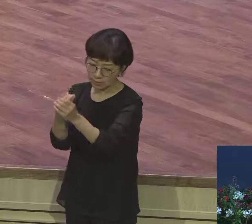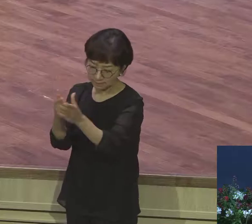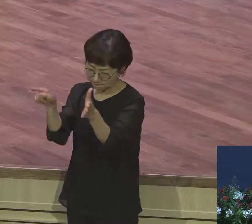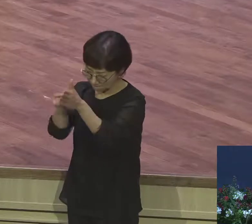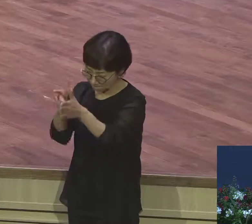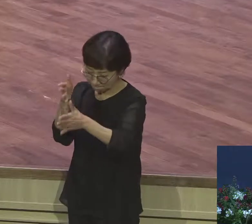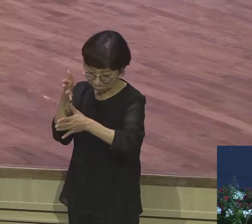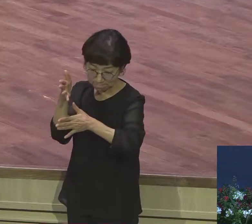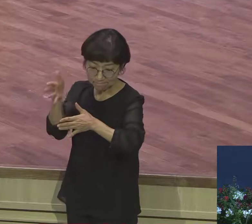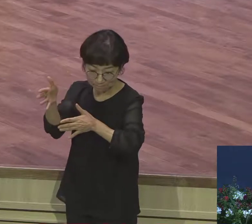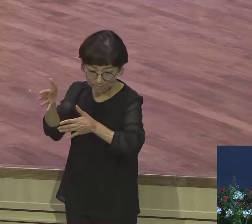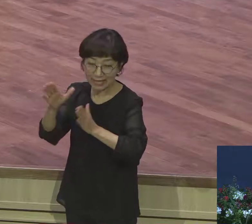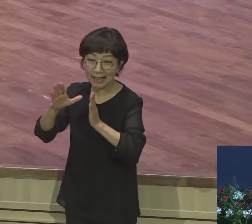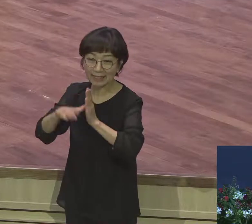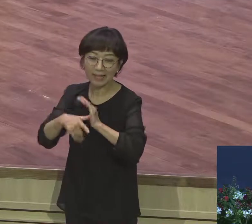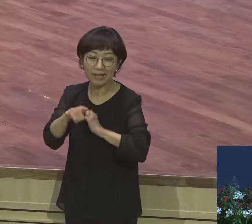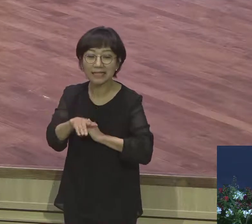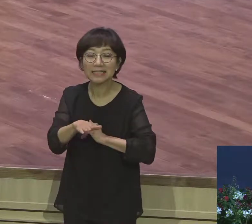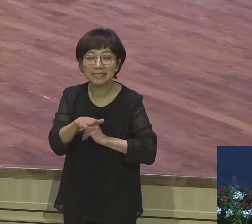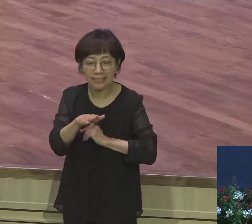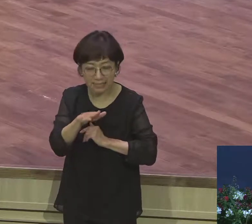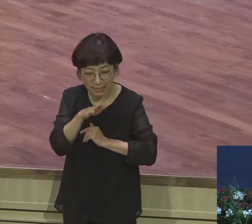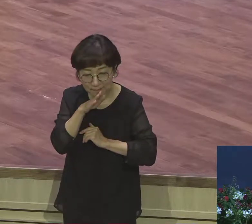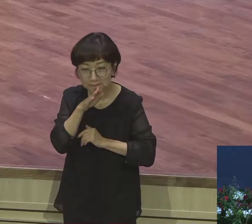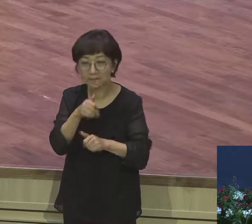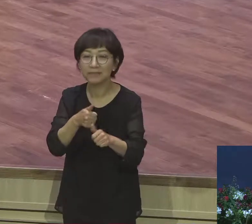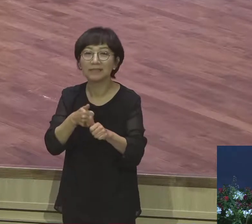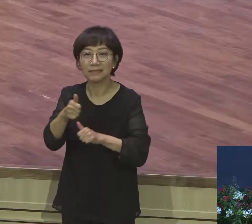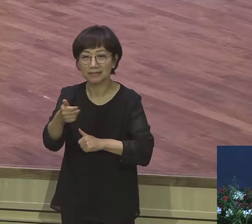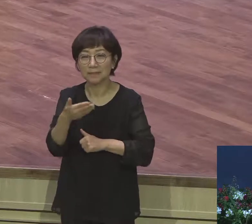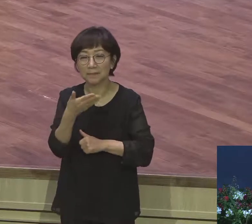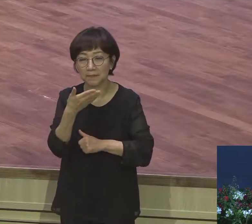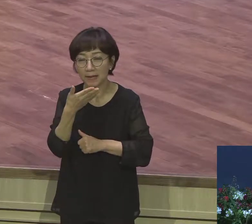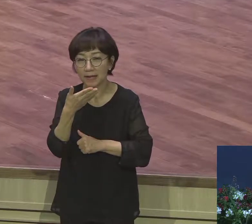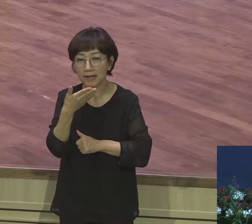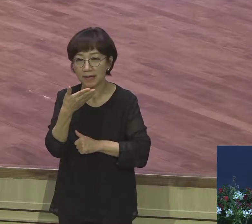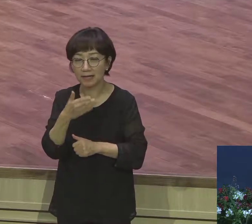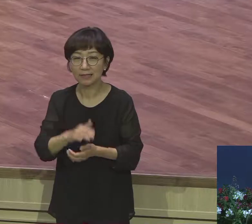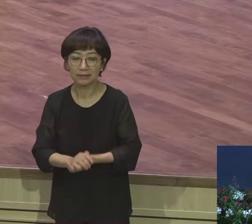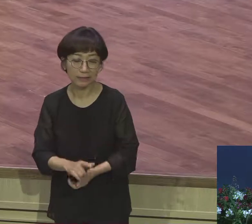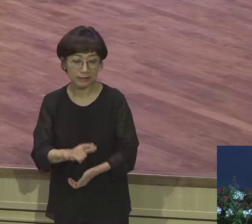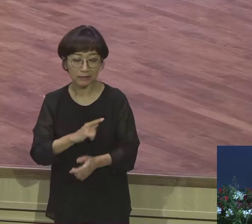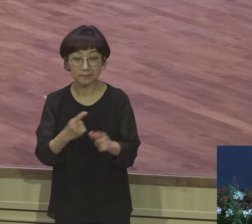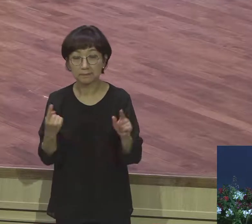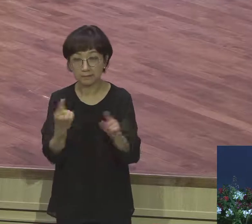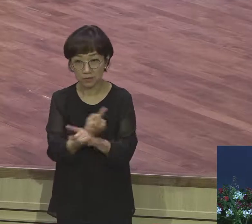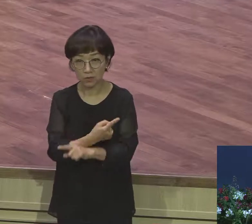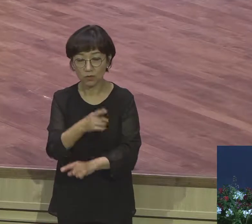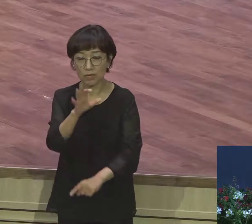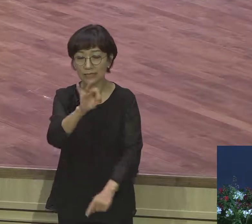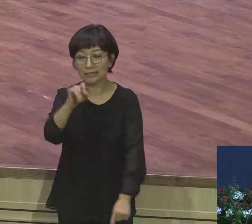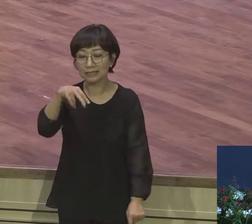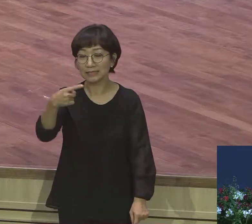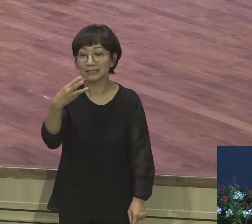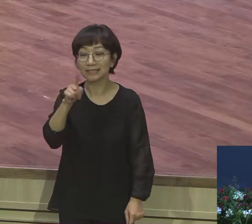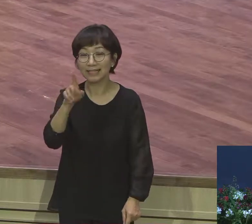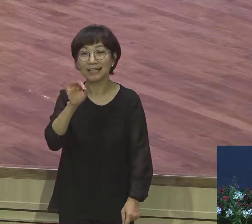승리자의 길을 갈 수가 있다 라는 말씀입니다 여러분의 승리 여러분 여러분